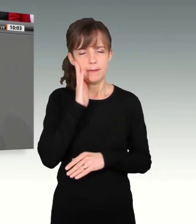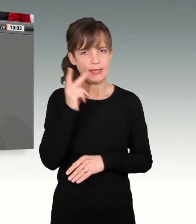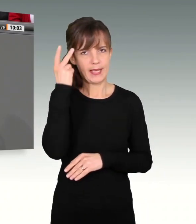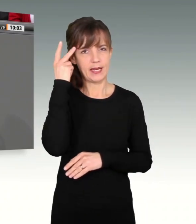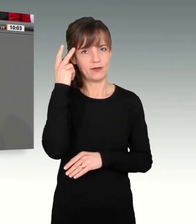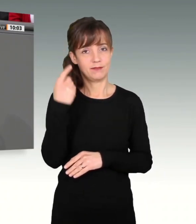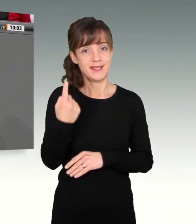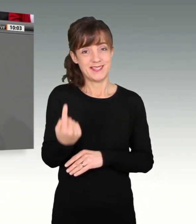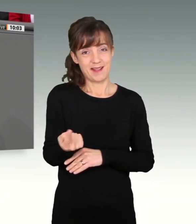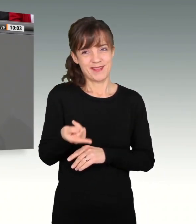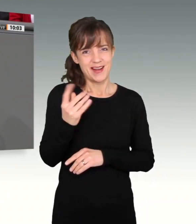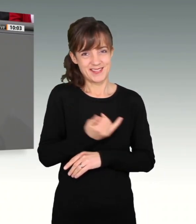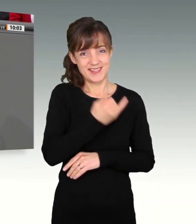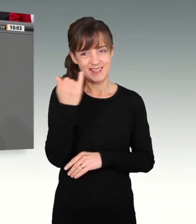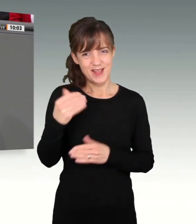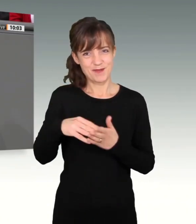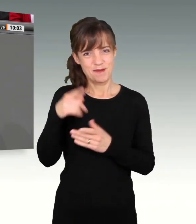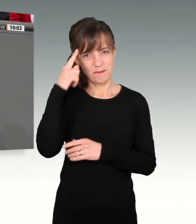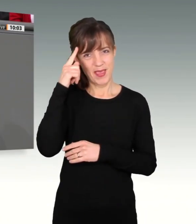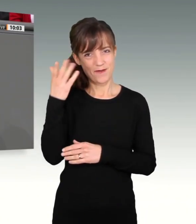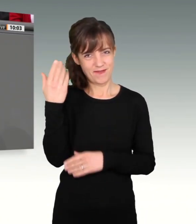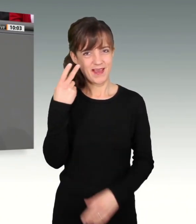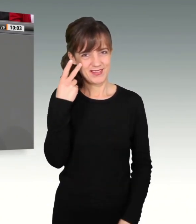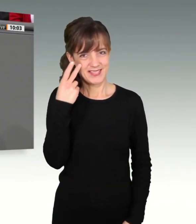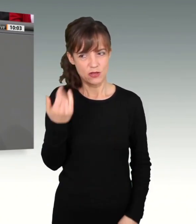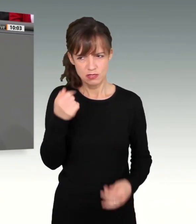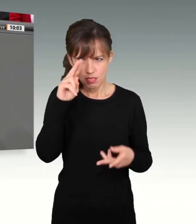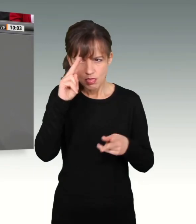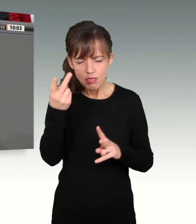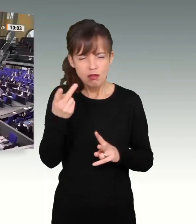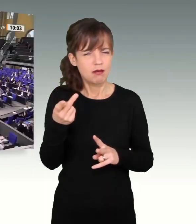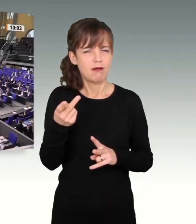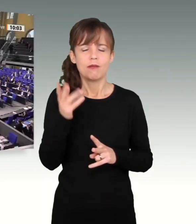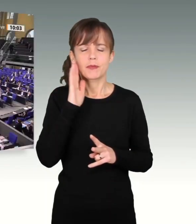das, was Sie noch im letzten Jahr für richtig gehalten haben. Es war richtig. Vielen Dank.